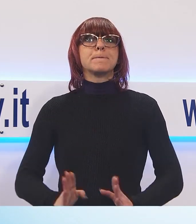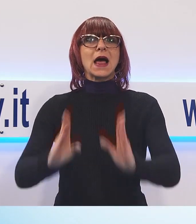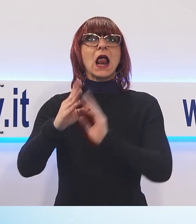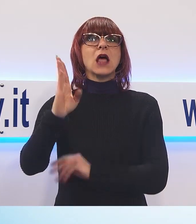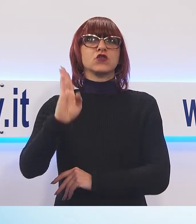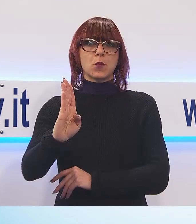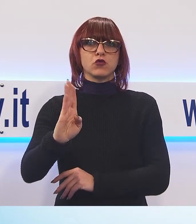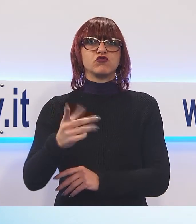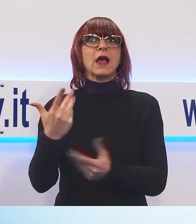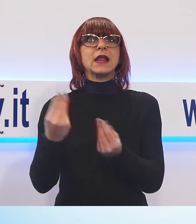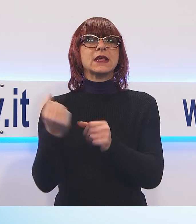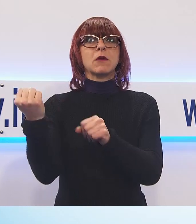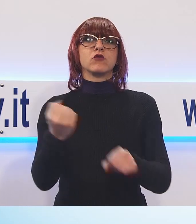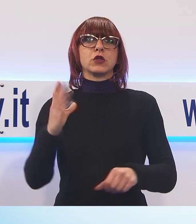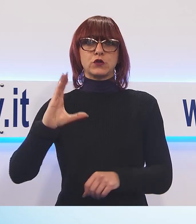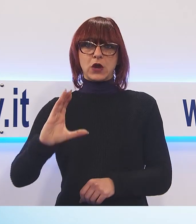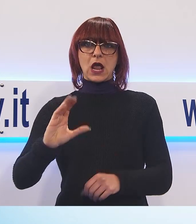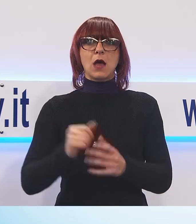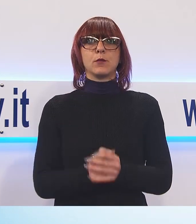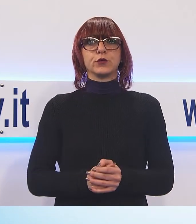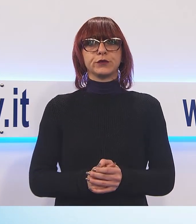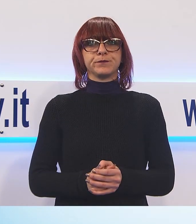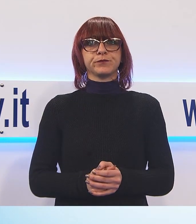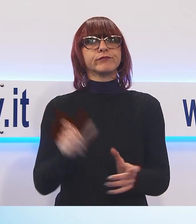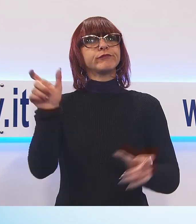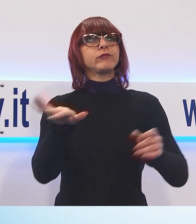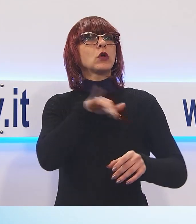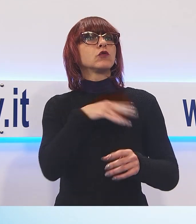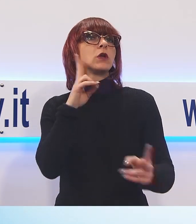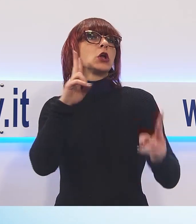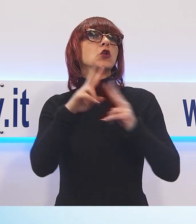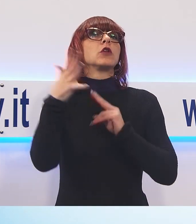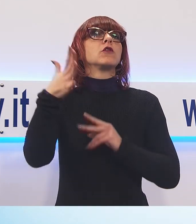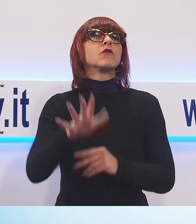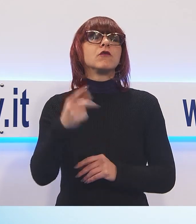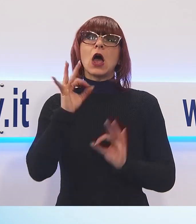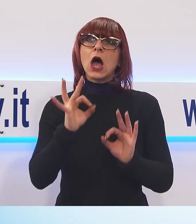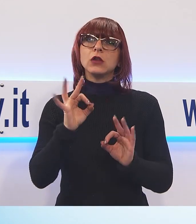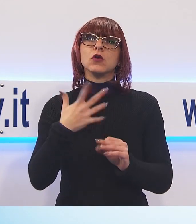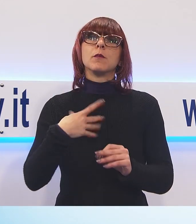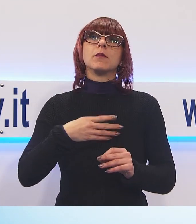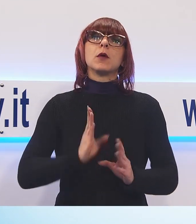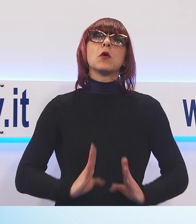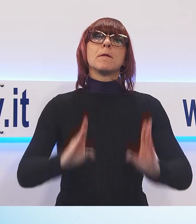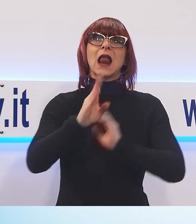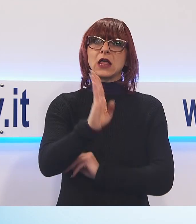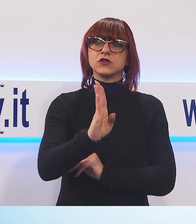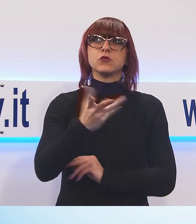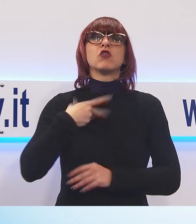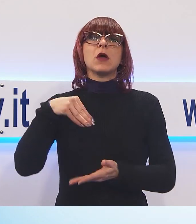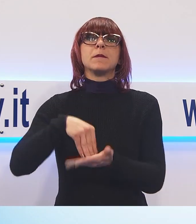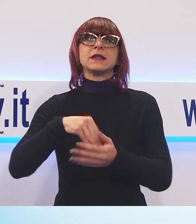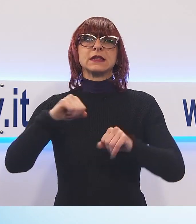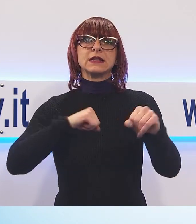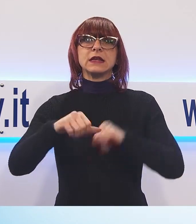sono ritrovati nella sede della scuola San Gennaro e hanno ricevuto gli attestati dalla direttrice, la professoressa Enrica Lemmi, dal